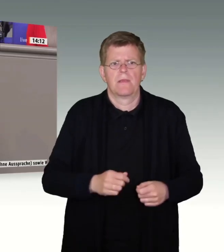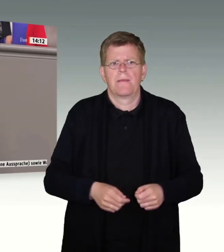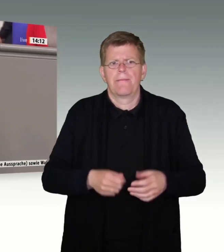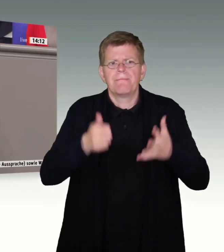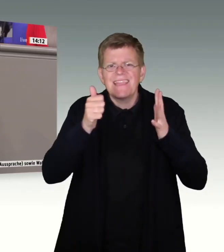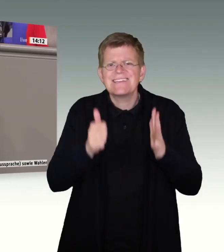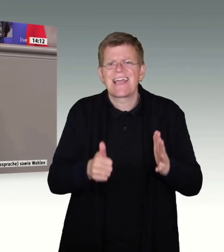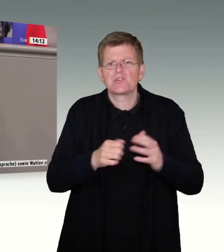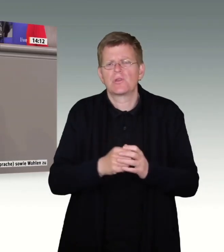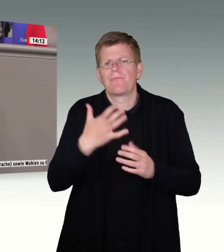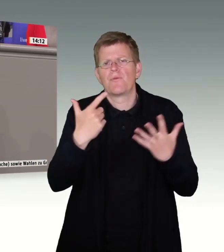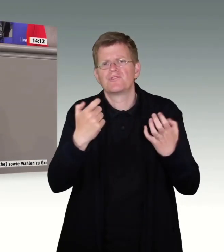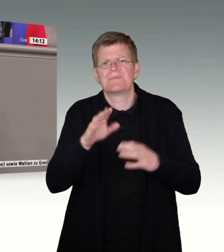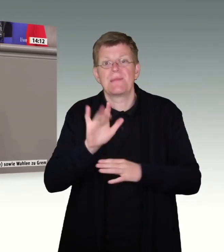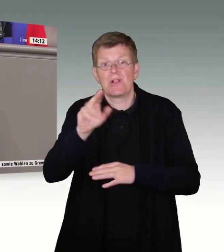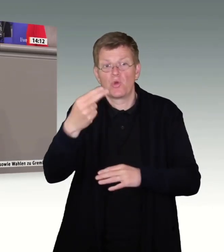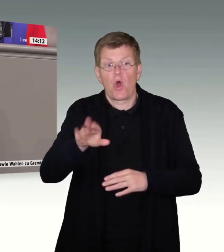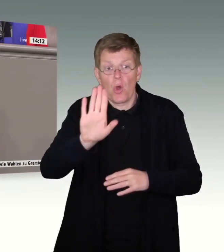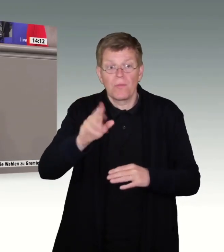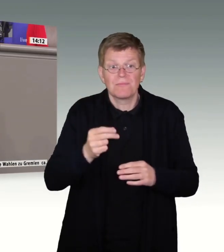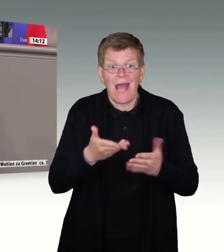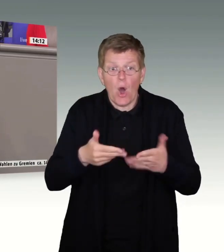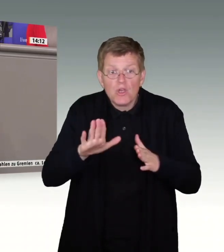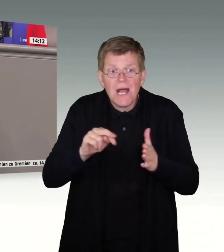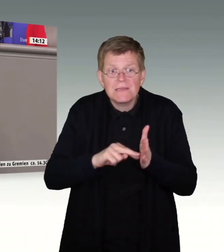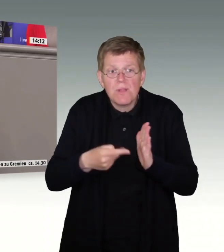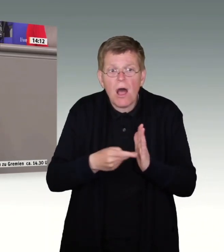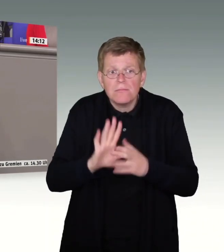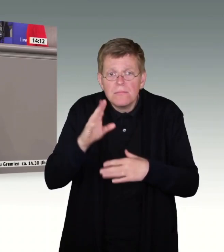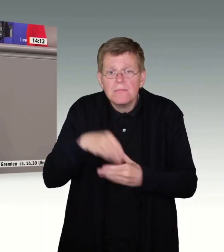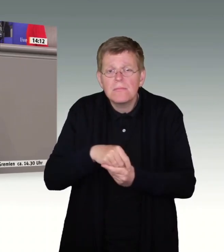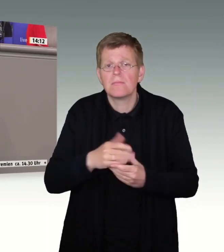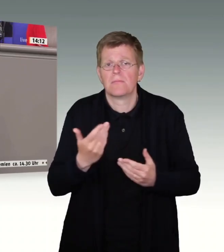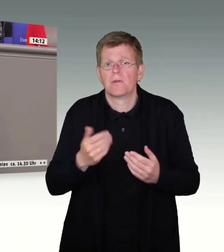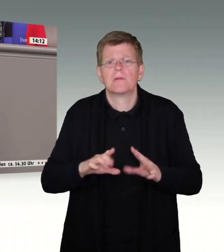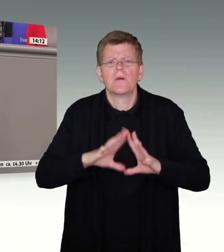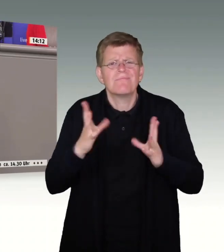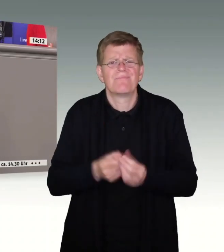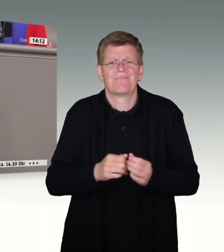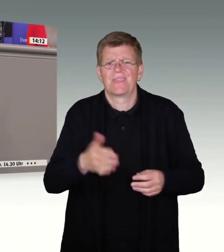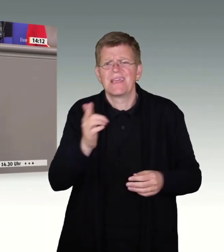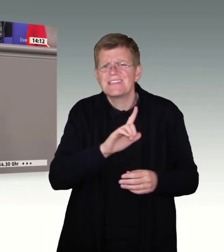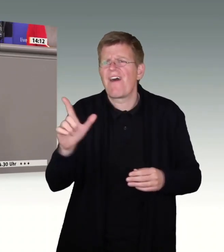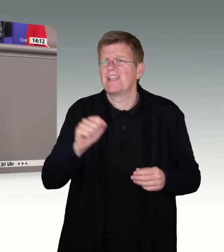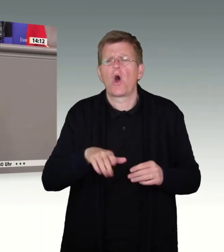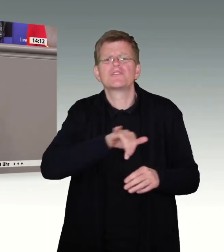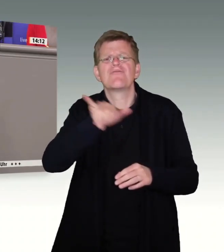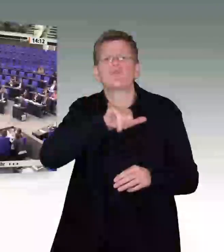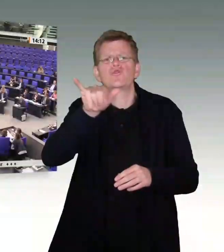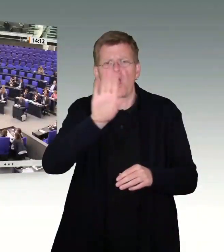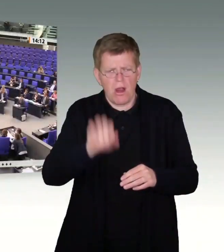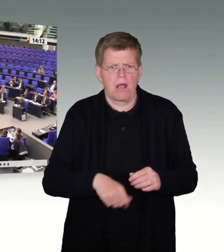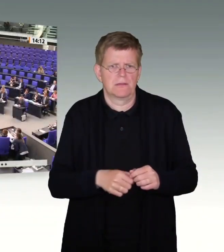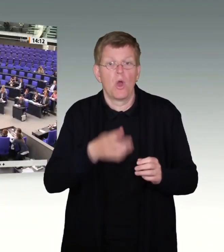Euro aus Ihrem Haushaltsplan, die für Integrationsprogramme vorgesehen sind, so könnte man über 2.000 Flugzeuge mit über